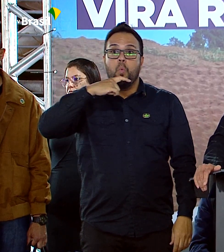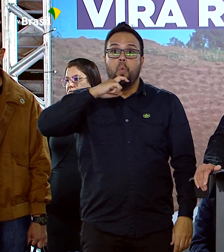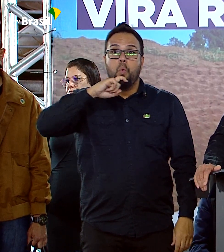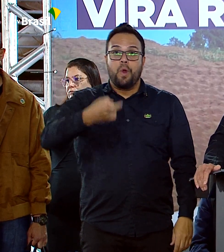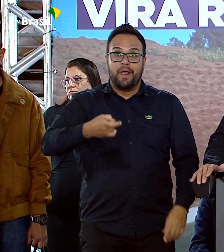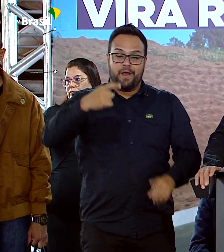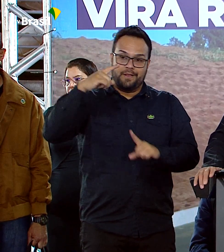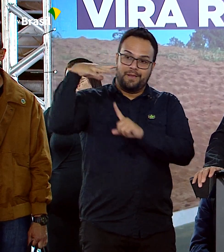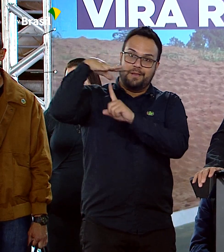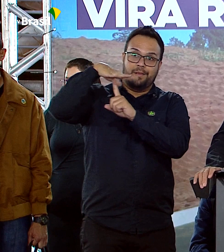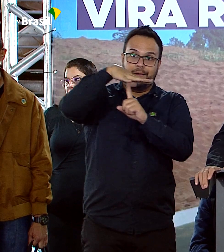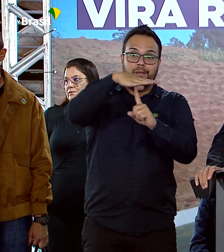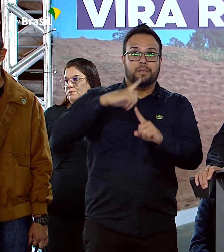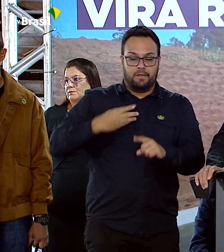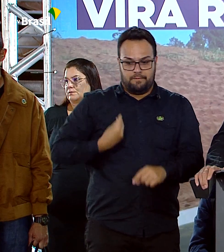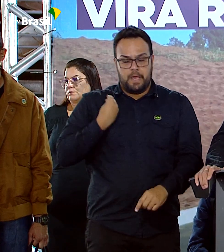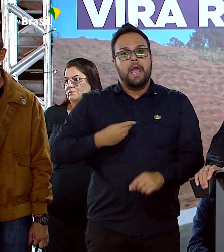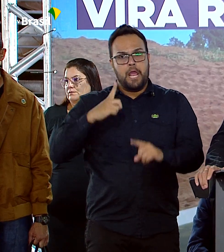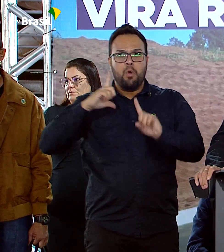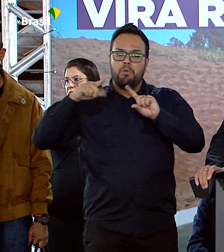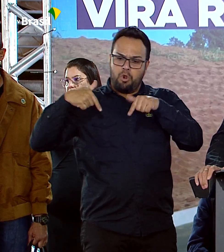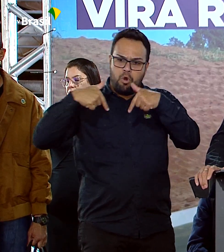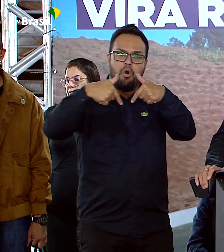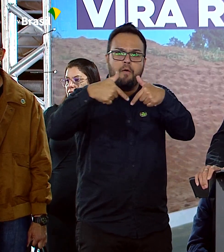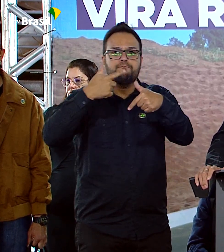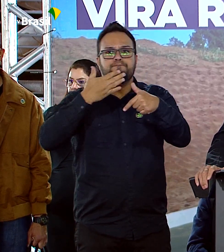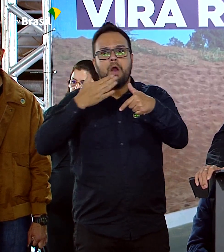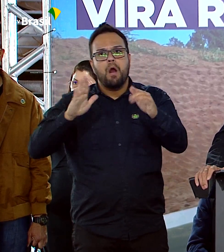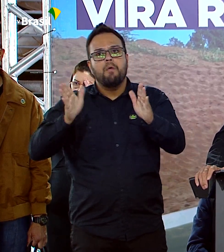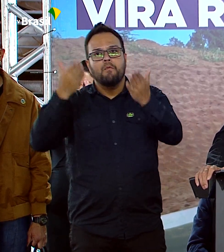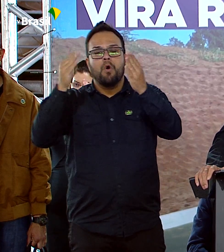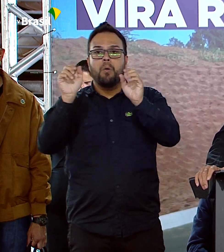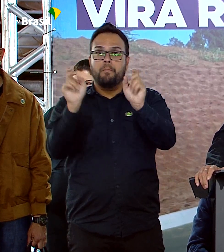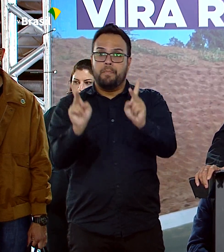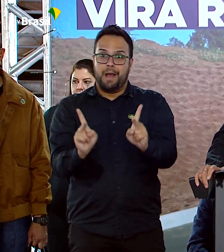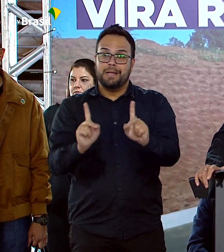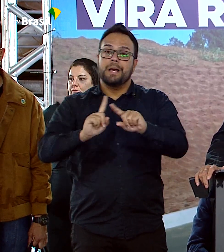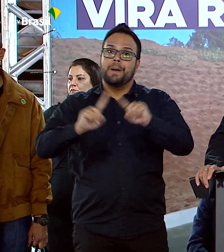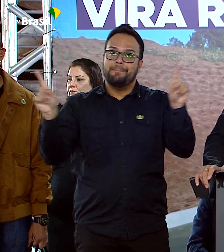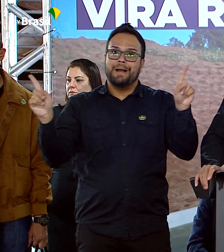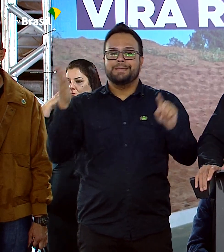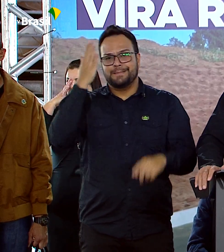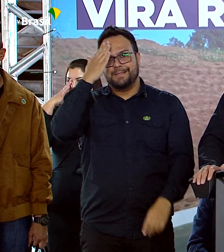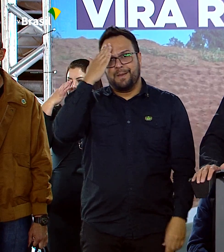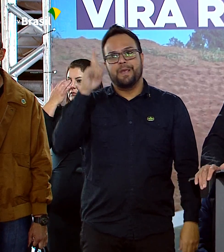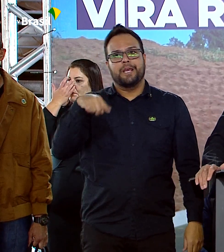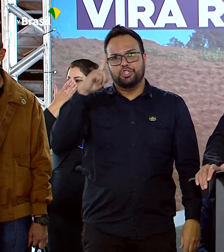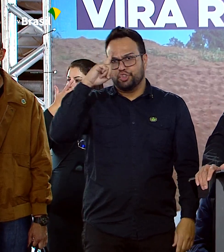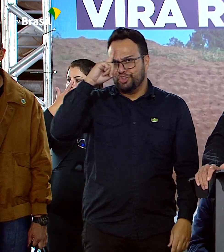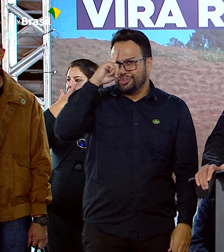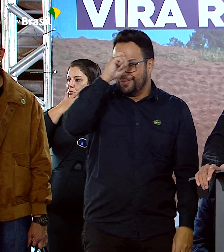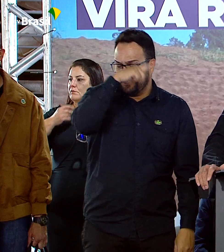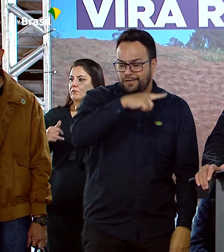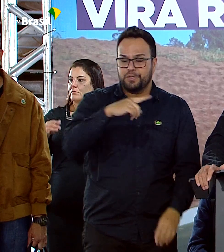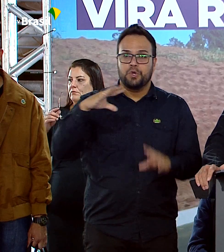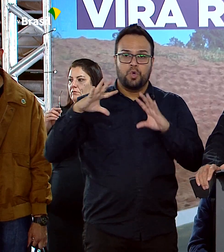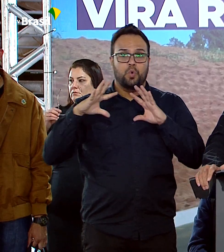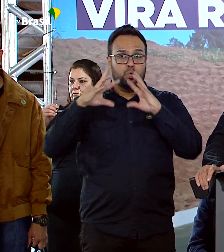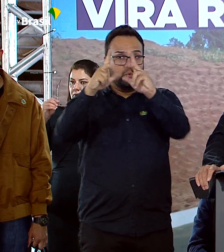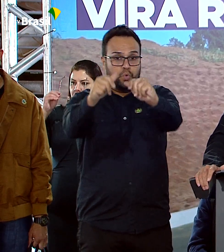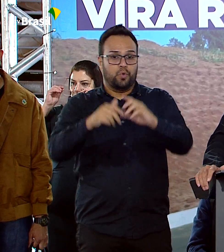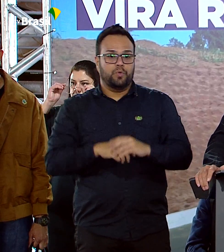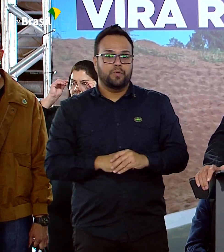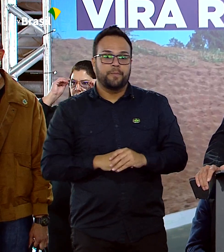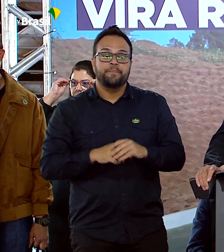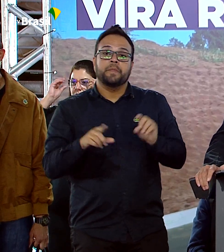Faço tudo possível pela paz. Mas a realidade é bastante dura para todos nós. Como